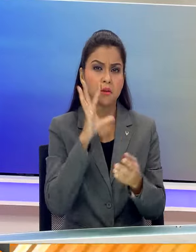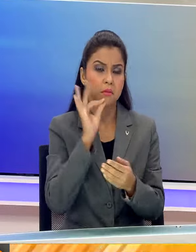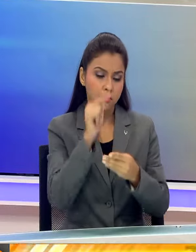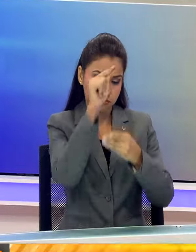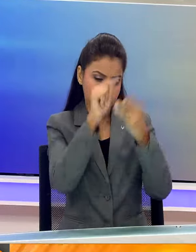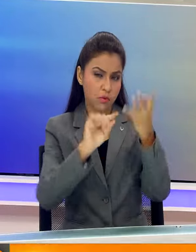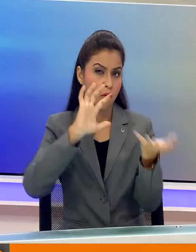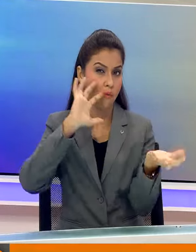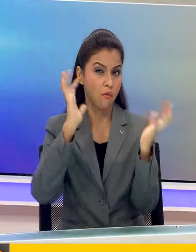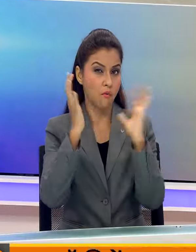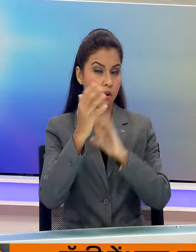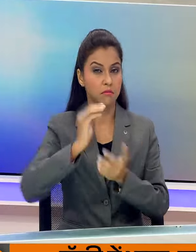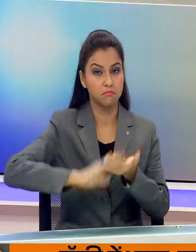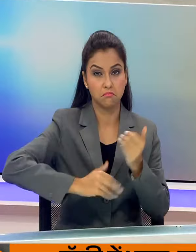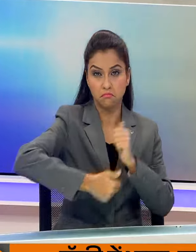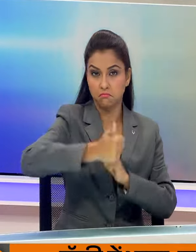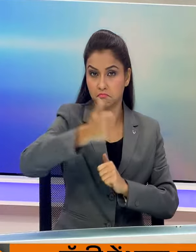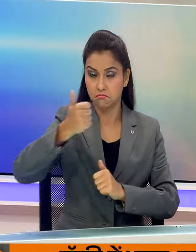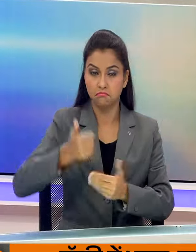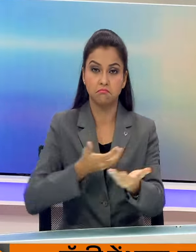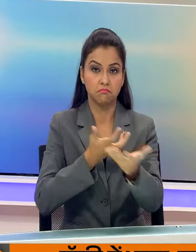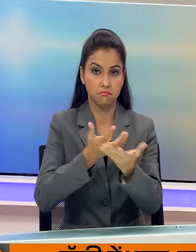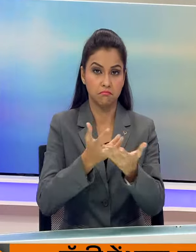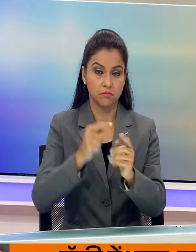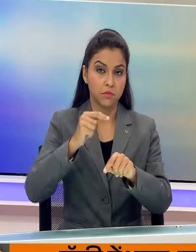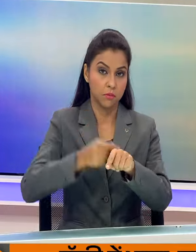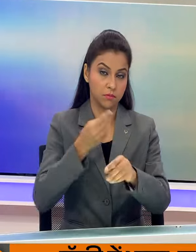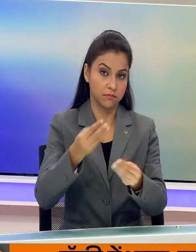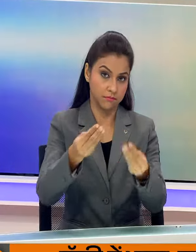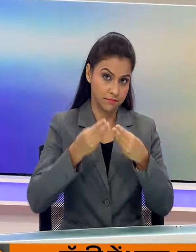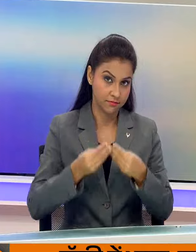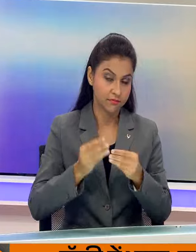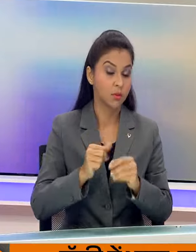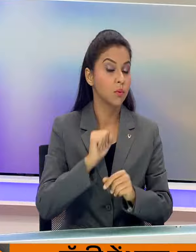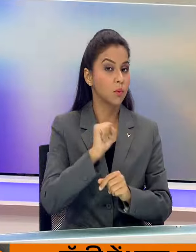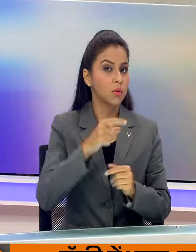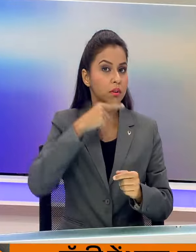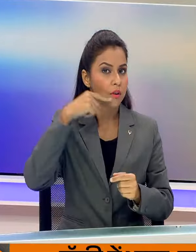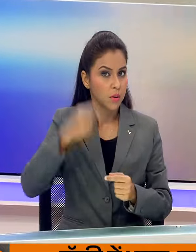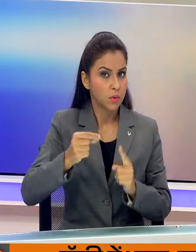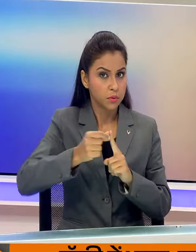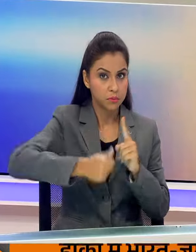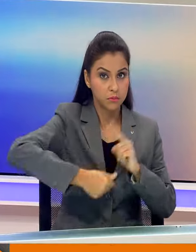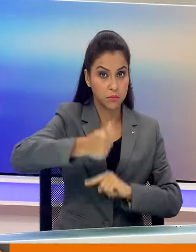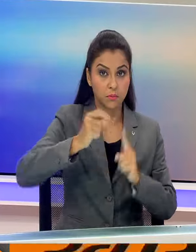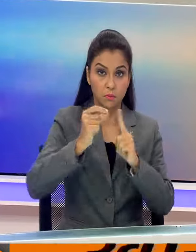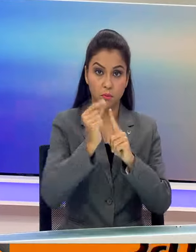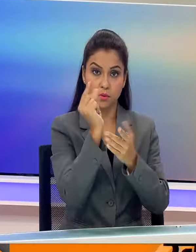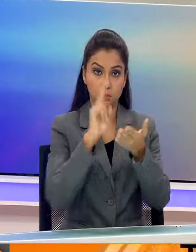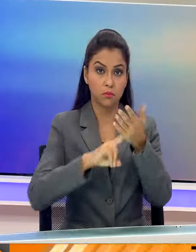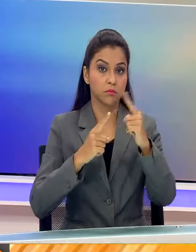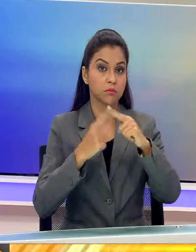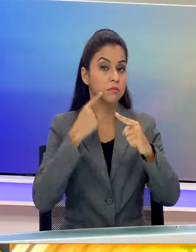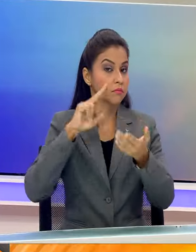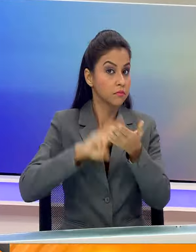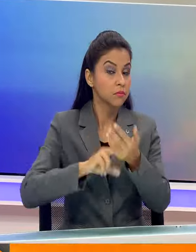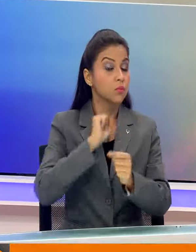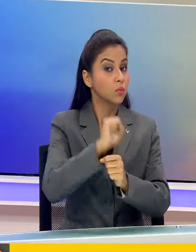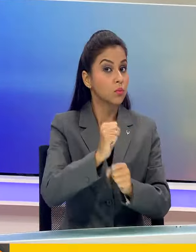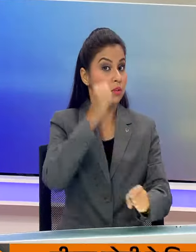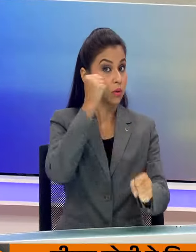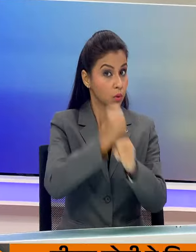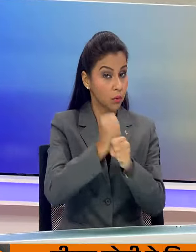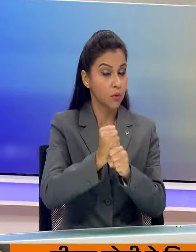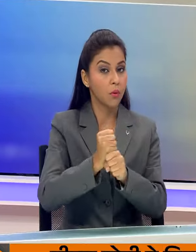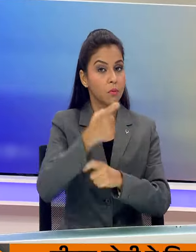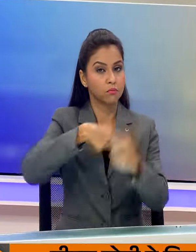विश्वभर के नेताओं से चर्चा का अफसर मिला उन्होंने रूस के राश्ट्रुपती पुतिन वहां की सरकार और जनता